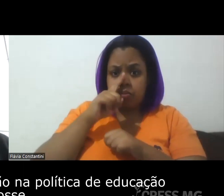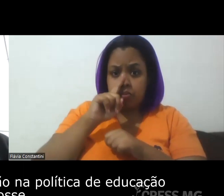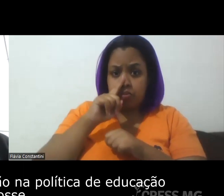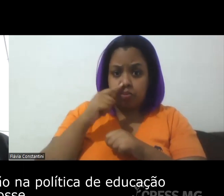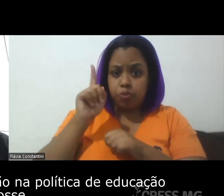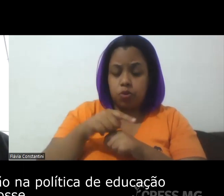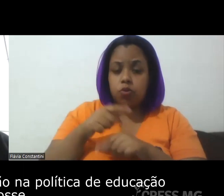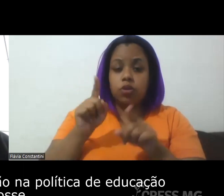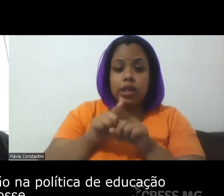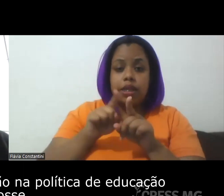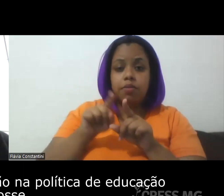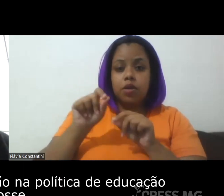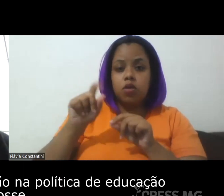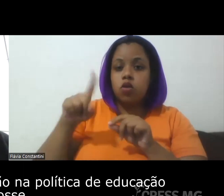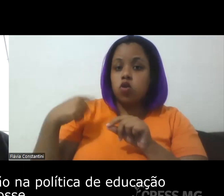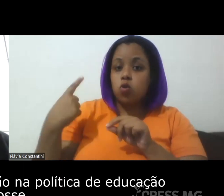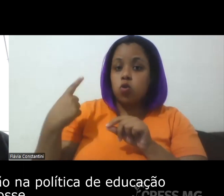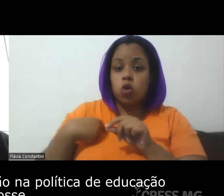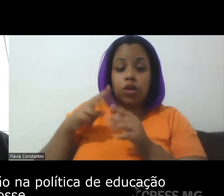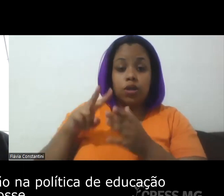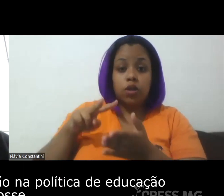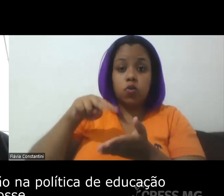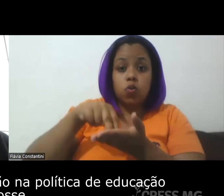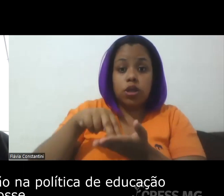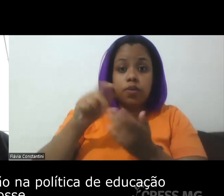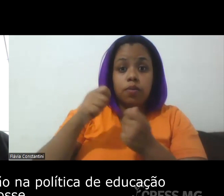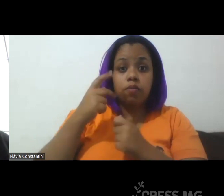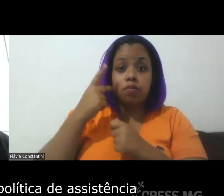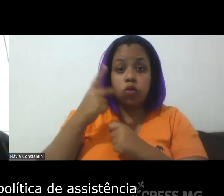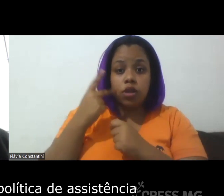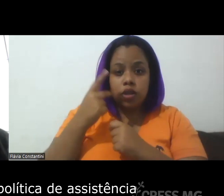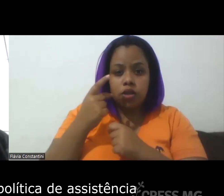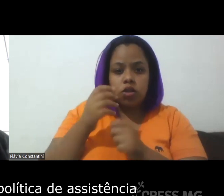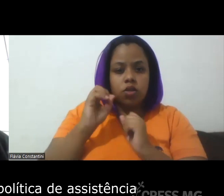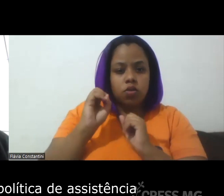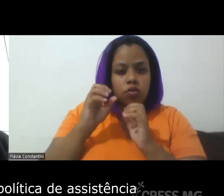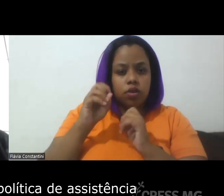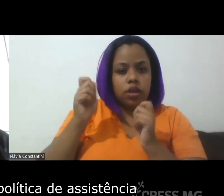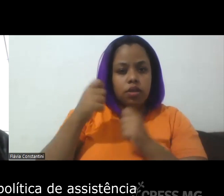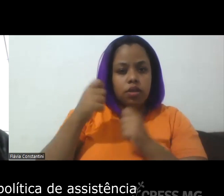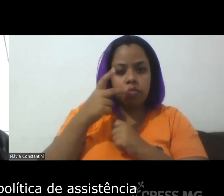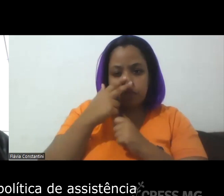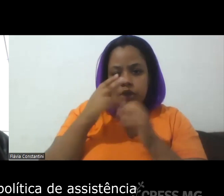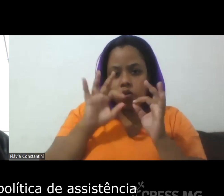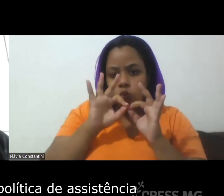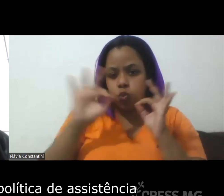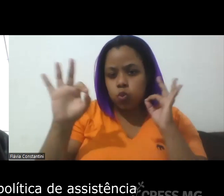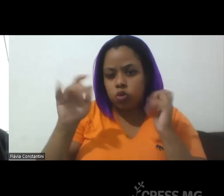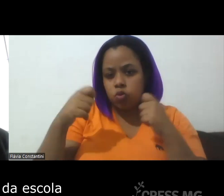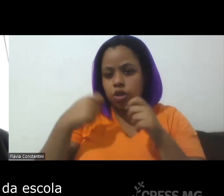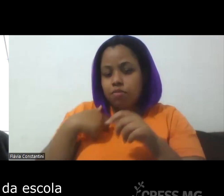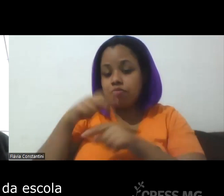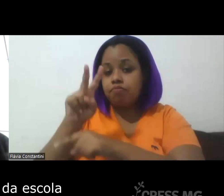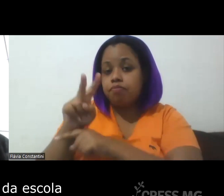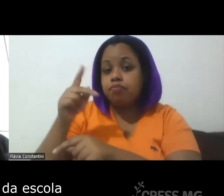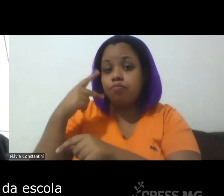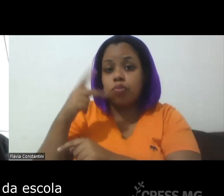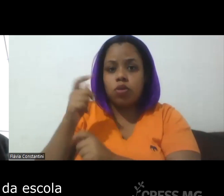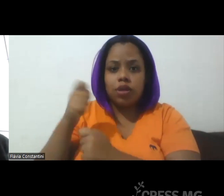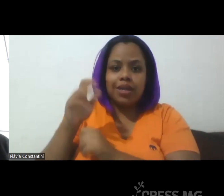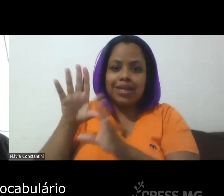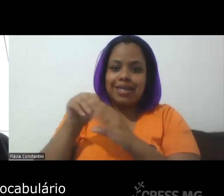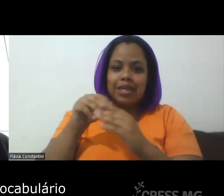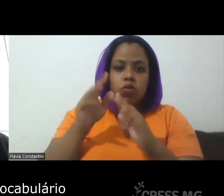como se a nossa atuação na política de educação fosse uma extensão da política de assistência dentro da